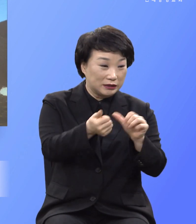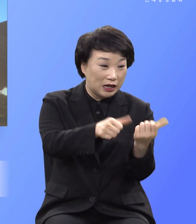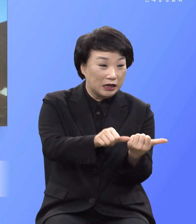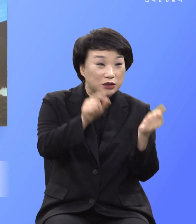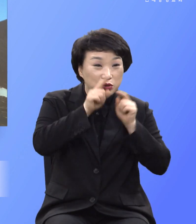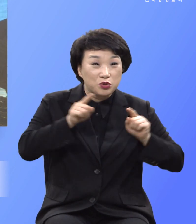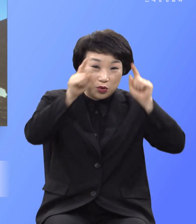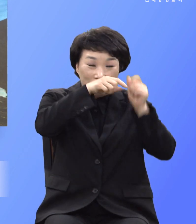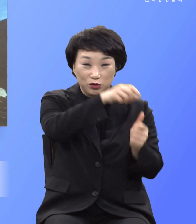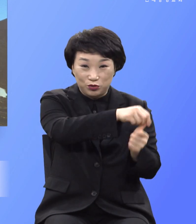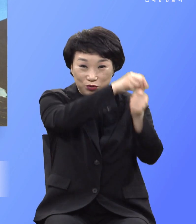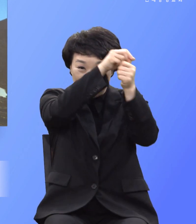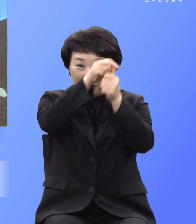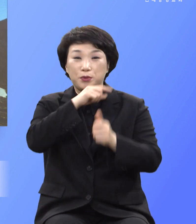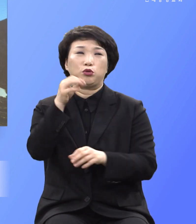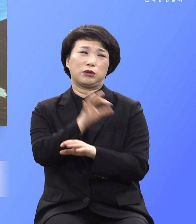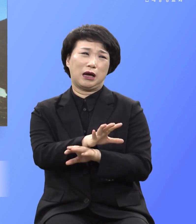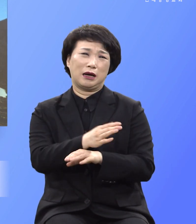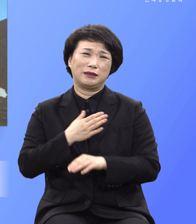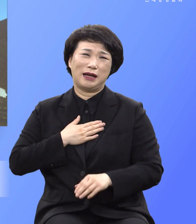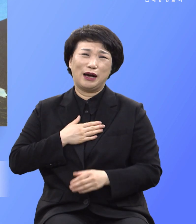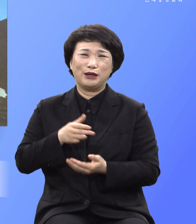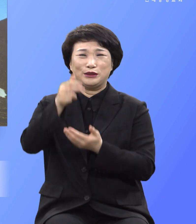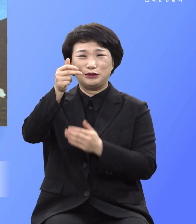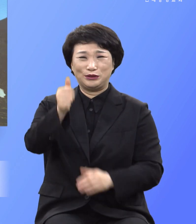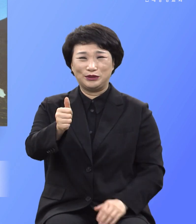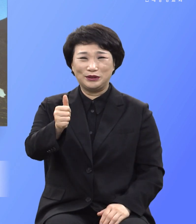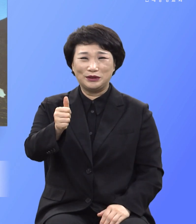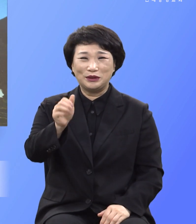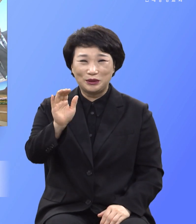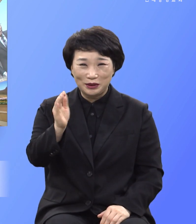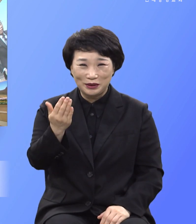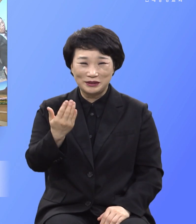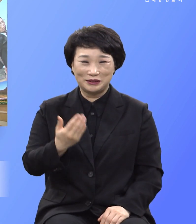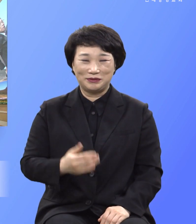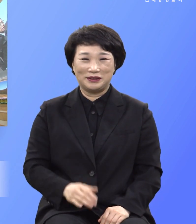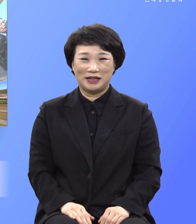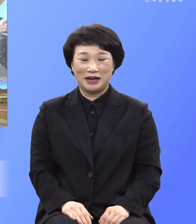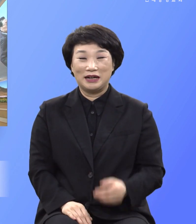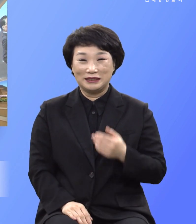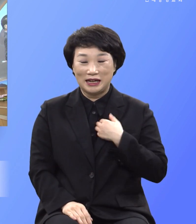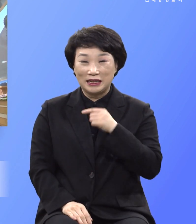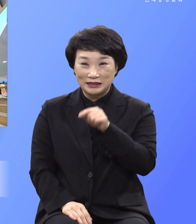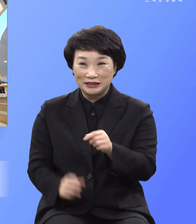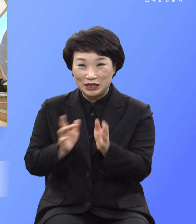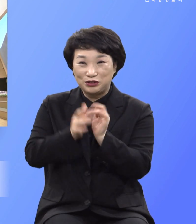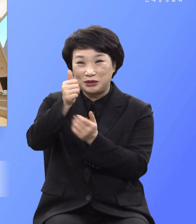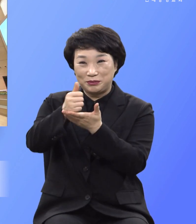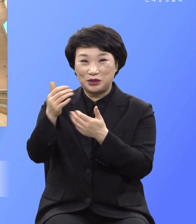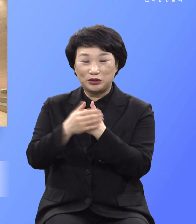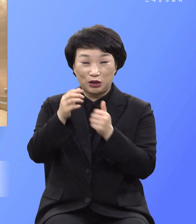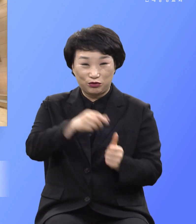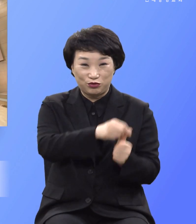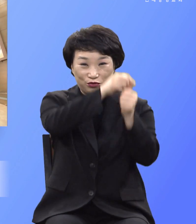피로값 주고 산 나의 주인이 되셨고 나는 그로 구원받은 자가 되었기에